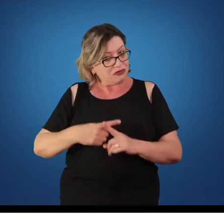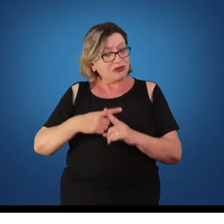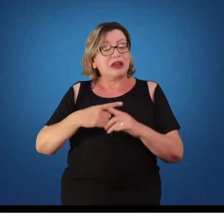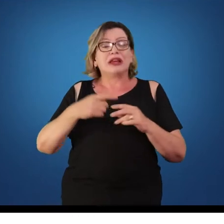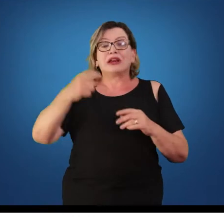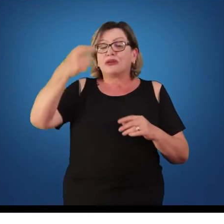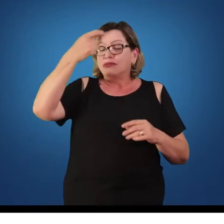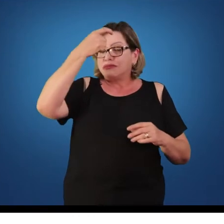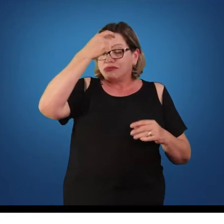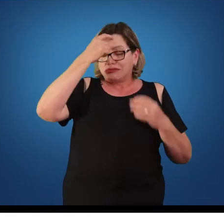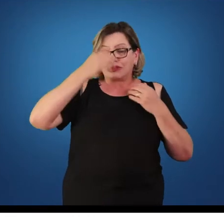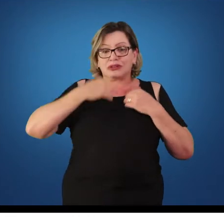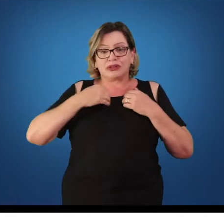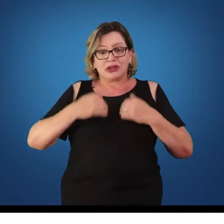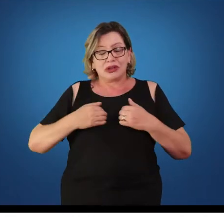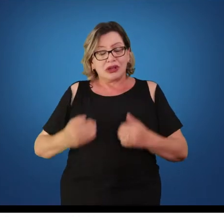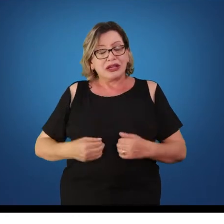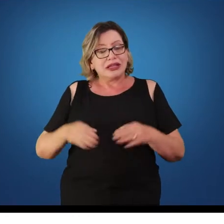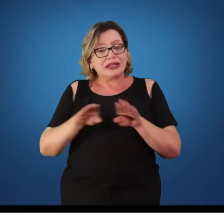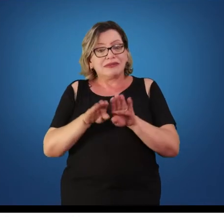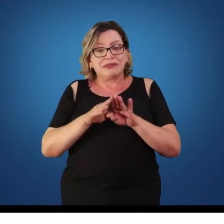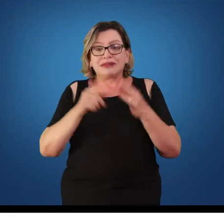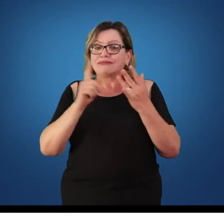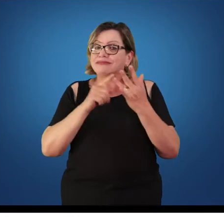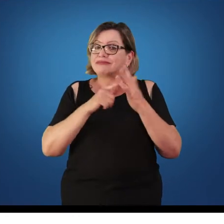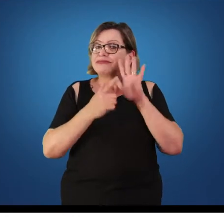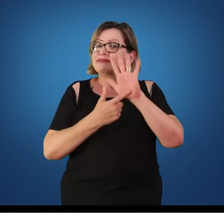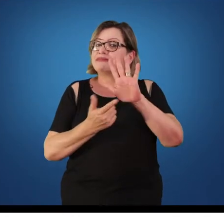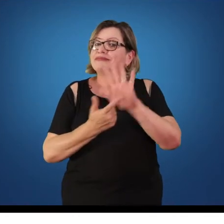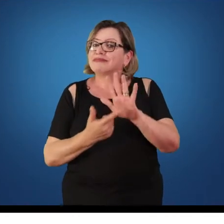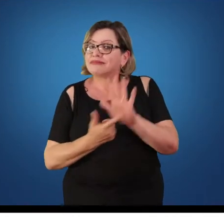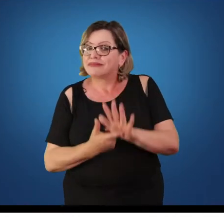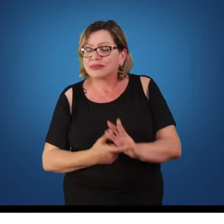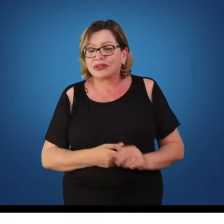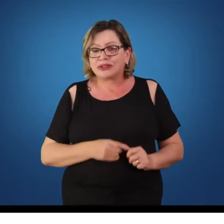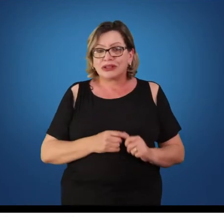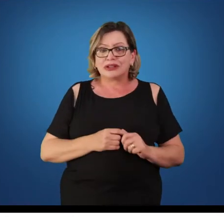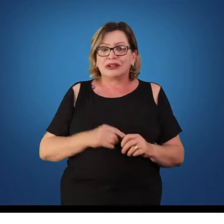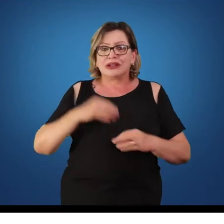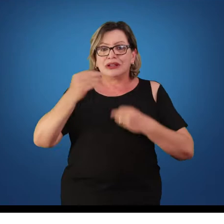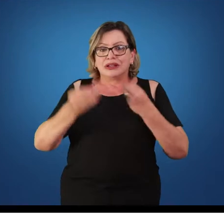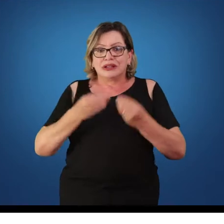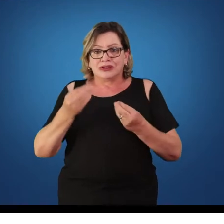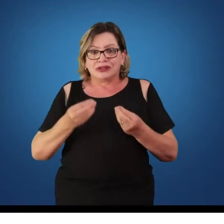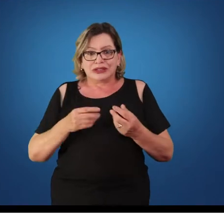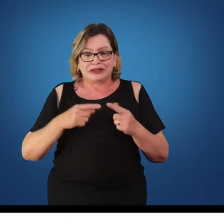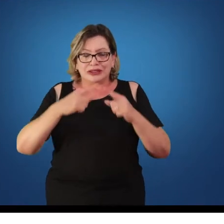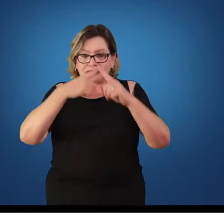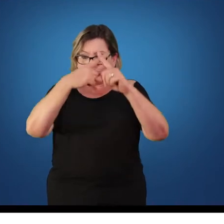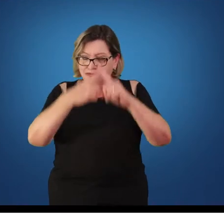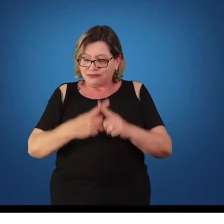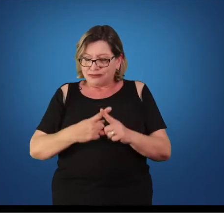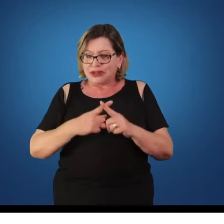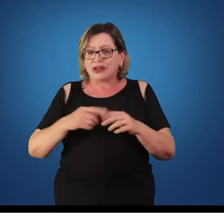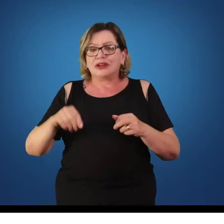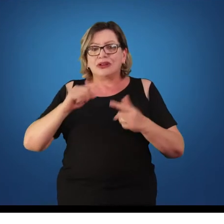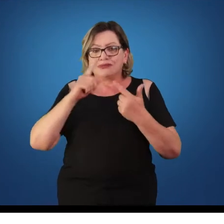quanto ginástica de demonstração. Dentro do campo da ginástica de competição, a gente vai ter a